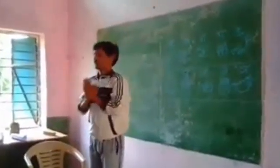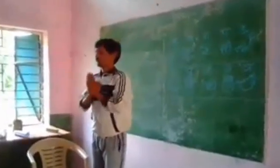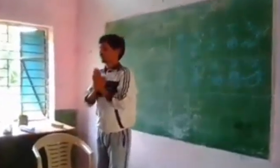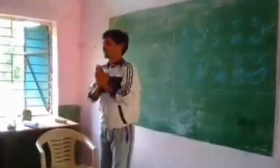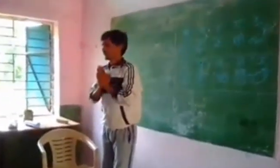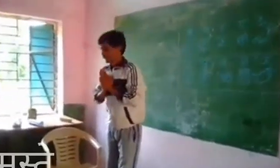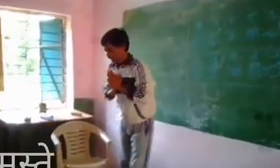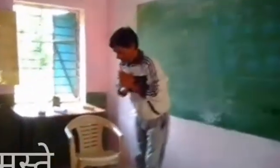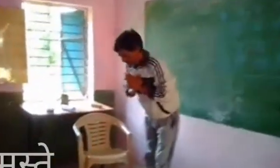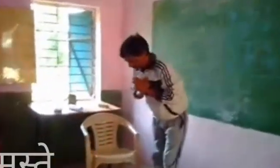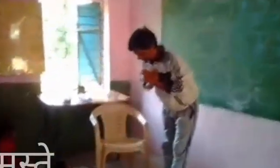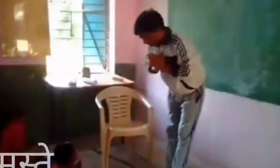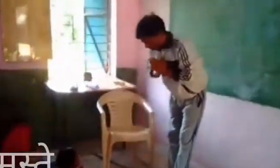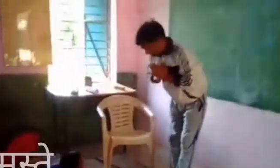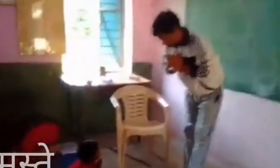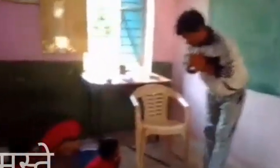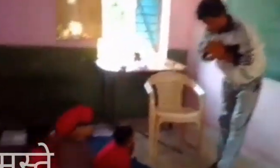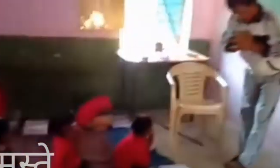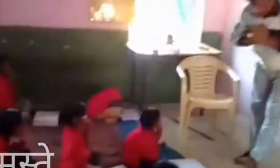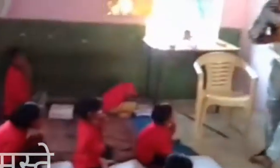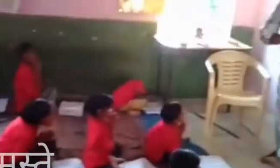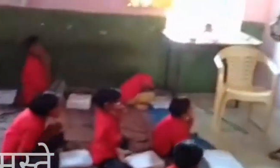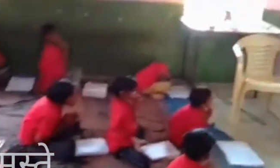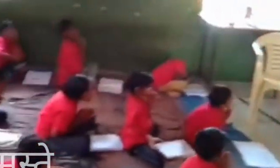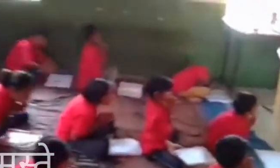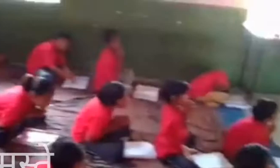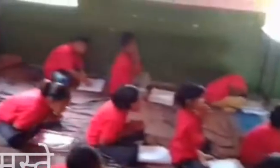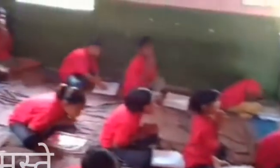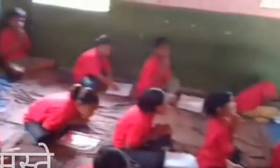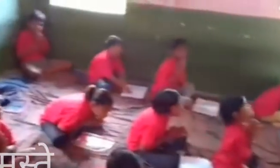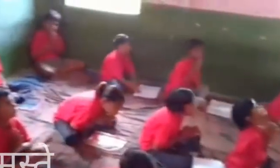नमस्ते सभी से